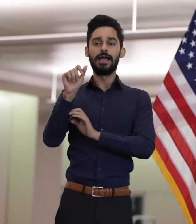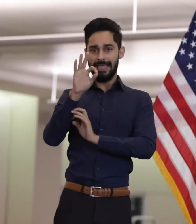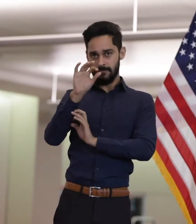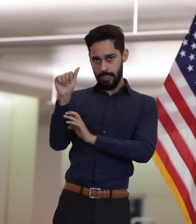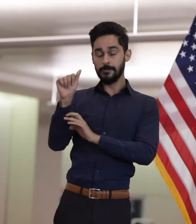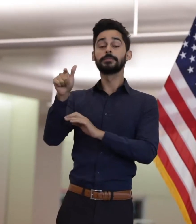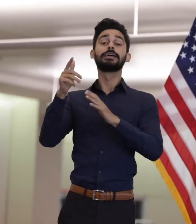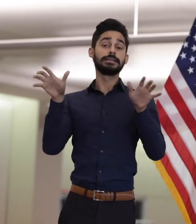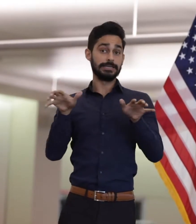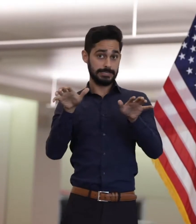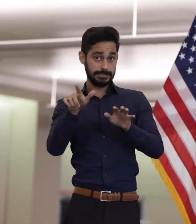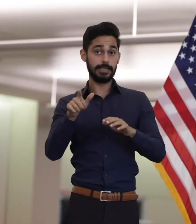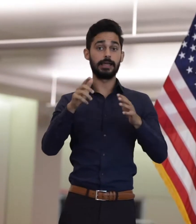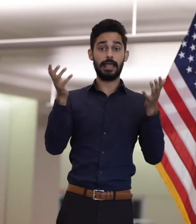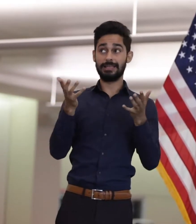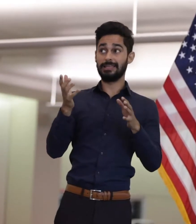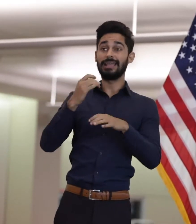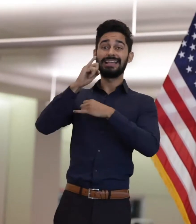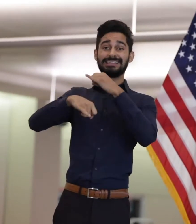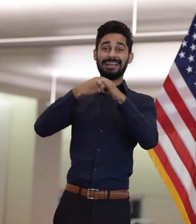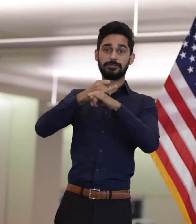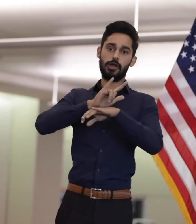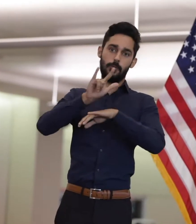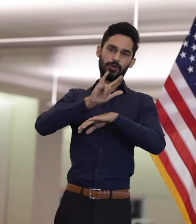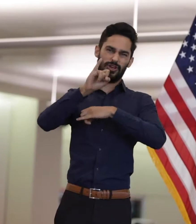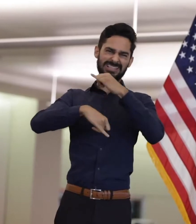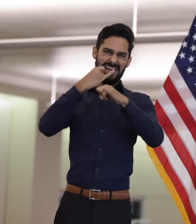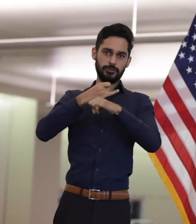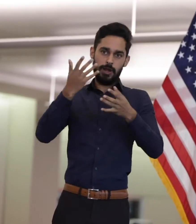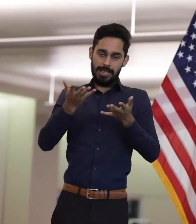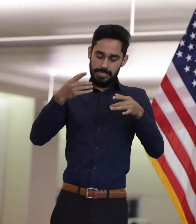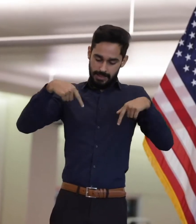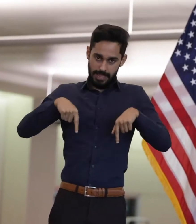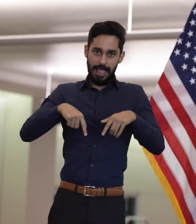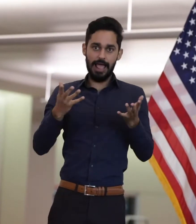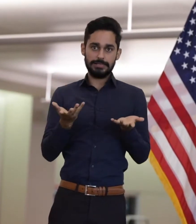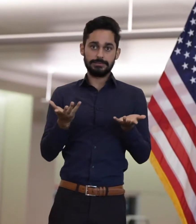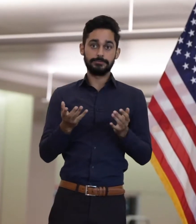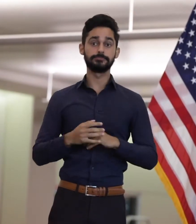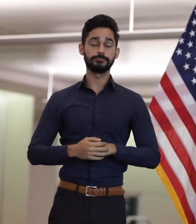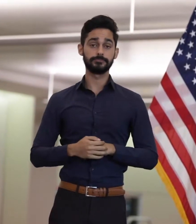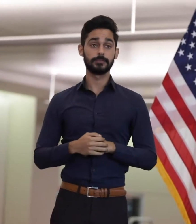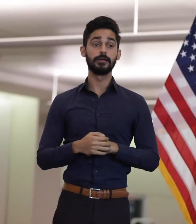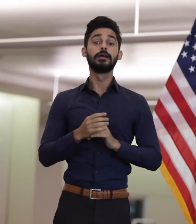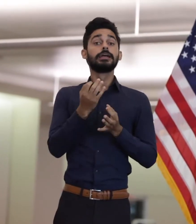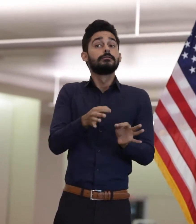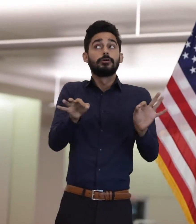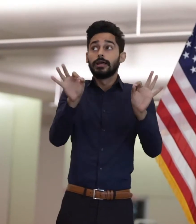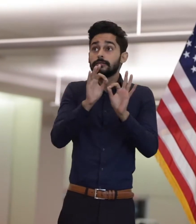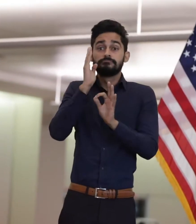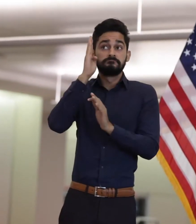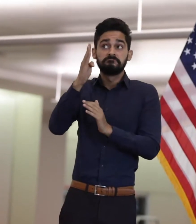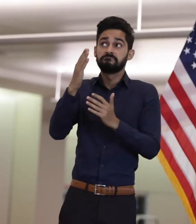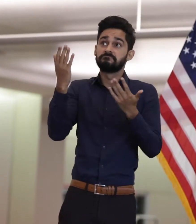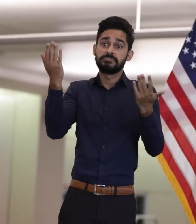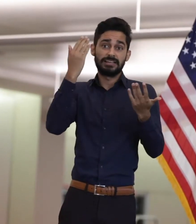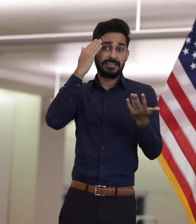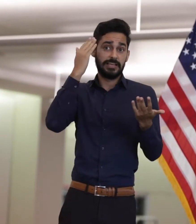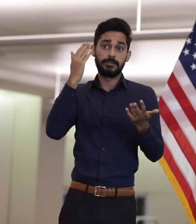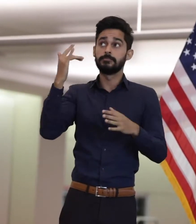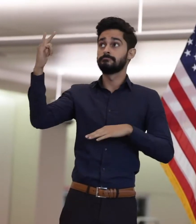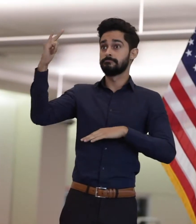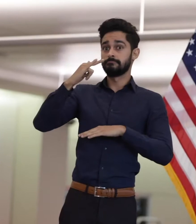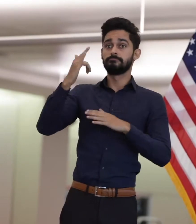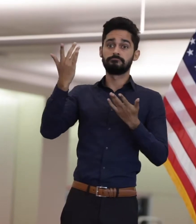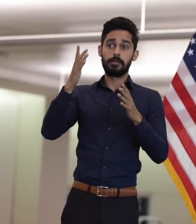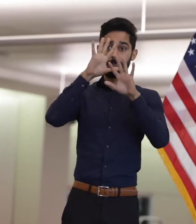se hiciera a través del Aeropuerto Internacional. Importante, van a haber vuelos, ya nos lo hemos visto, nos lo ha indicado el